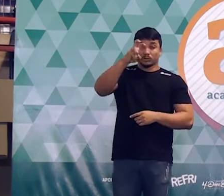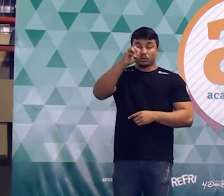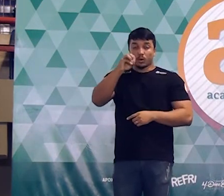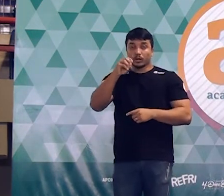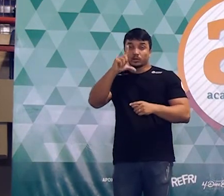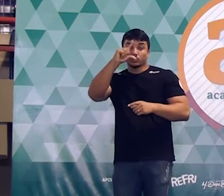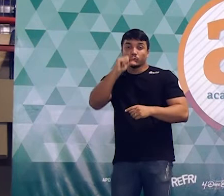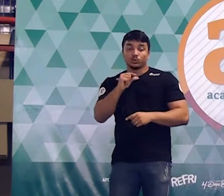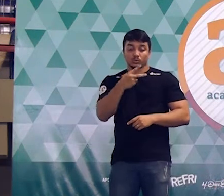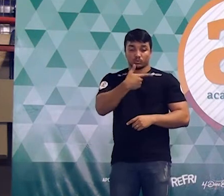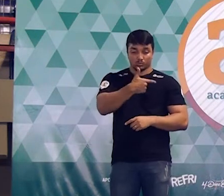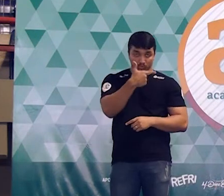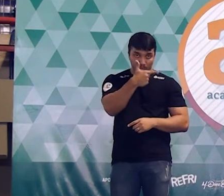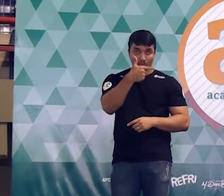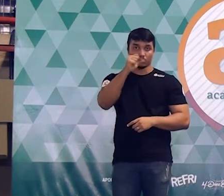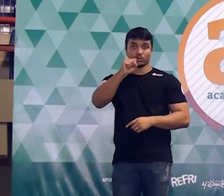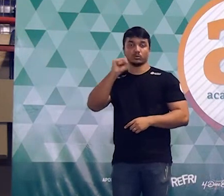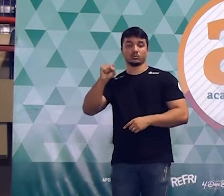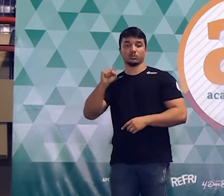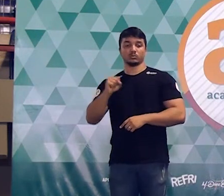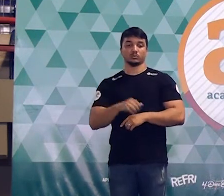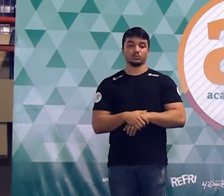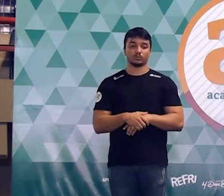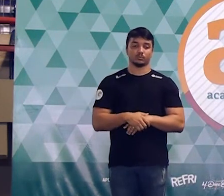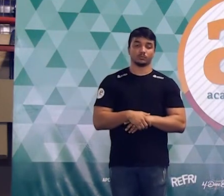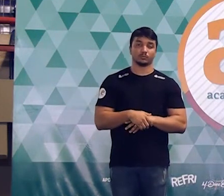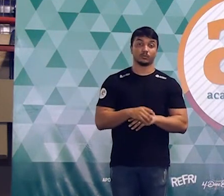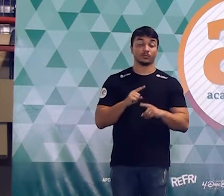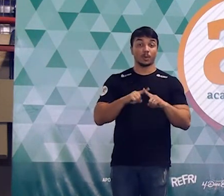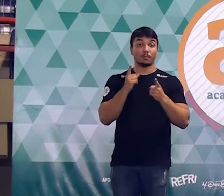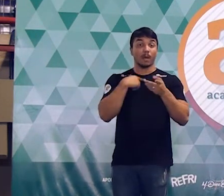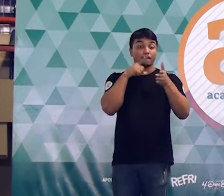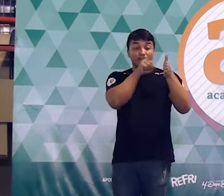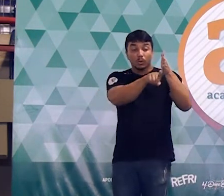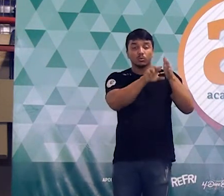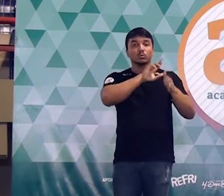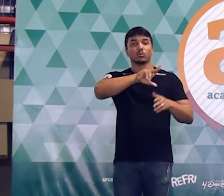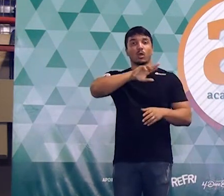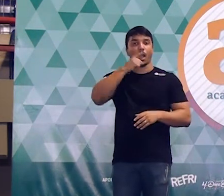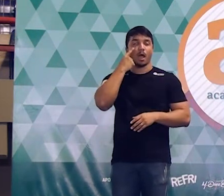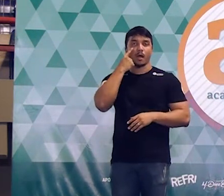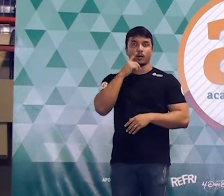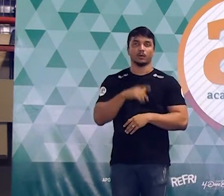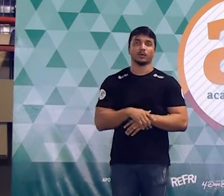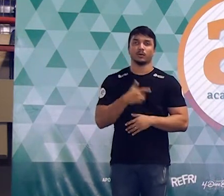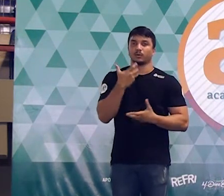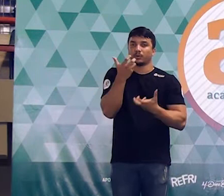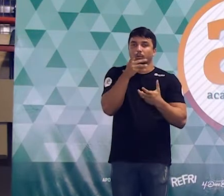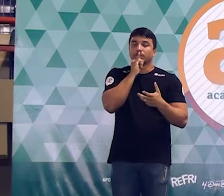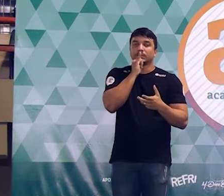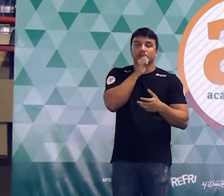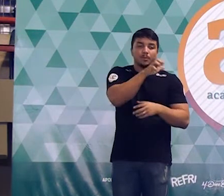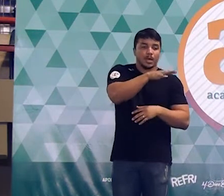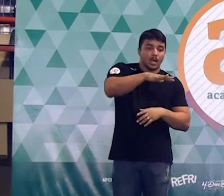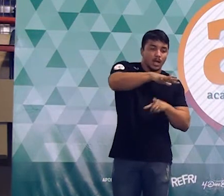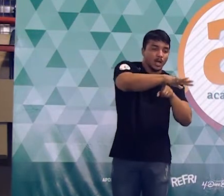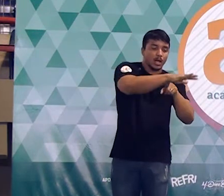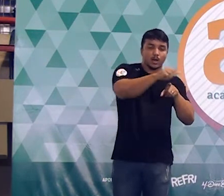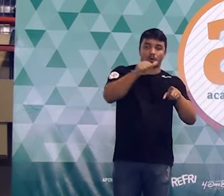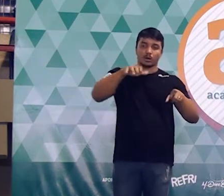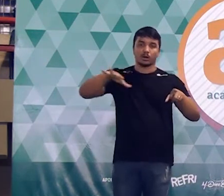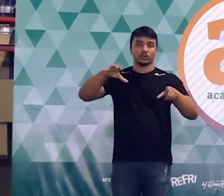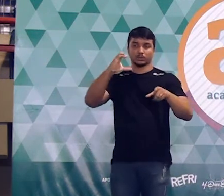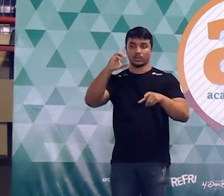288. Só que a pergunta não foi assim, ó. Eu não quero saber quantos